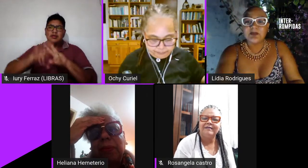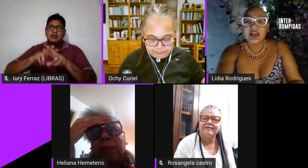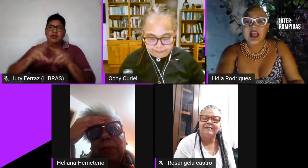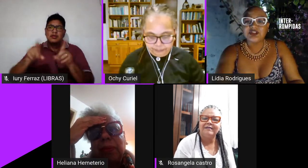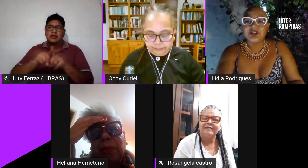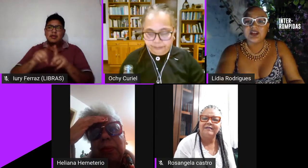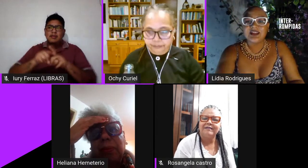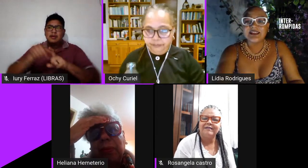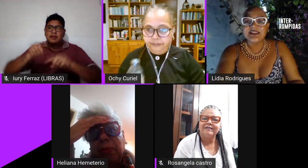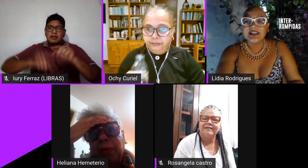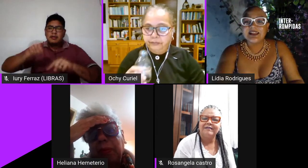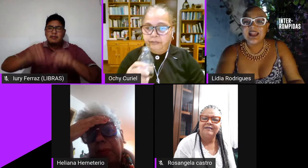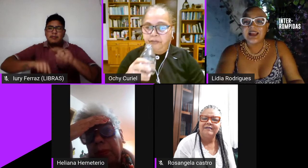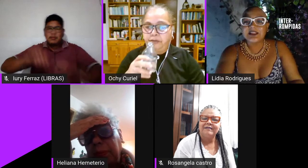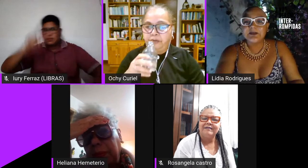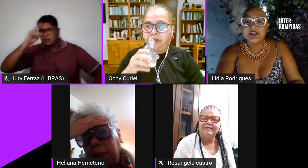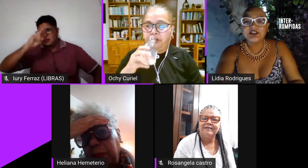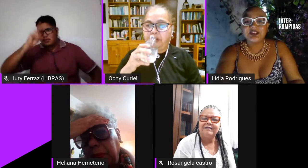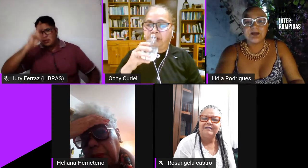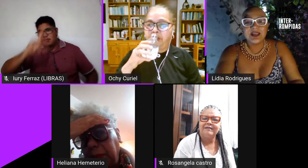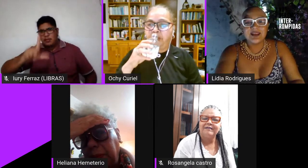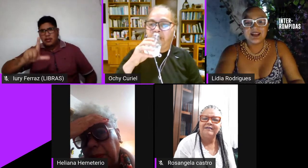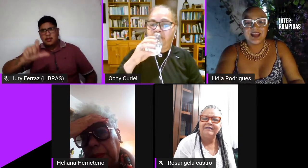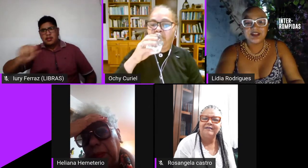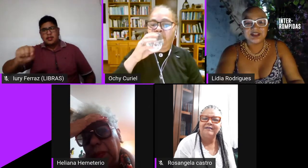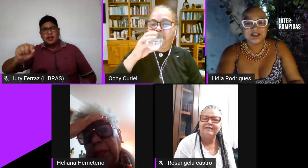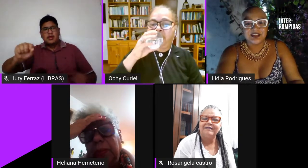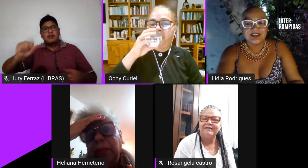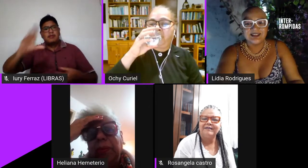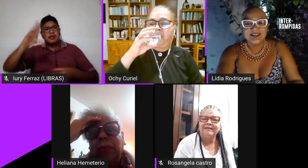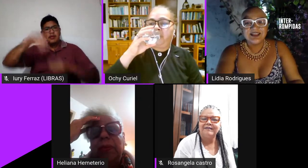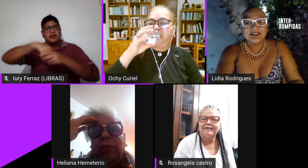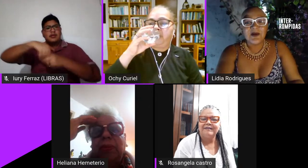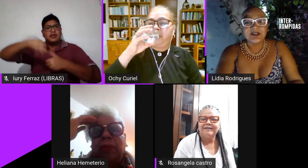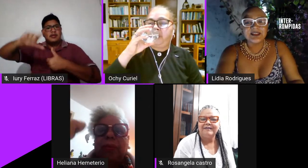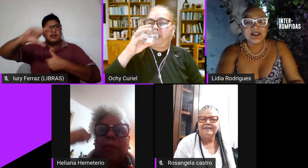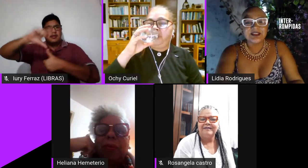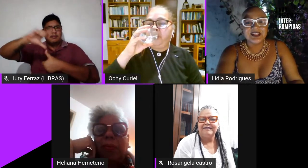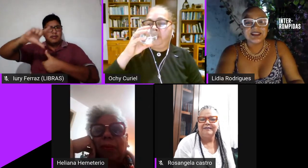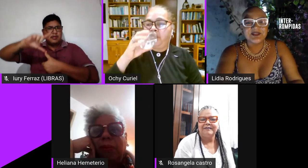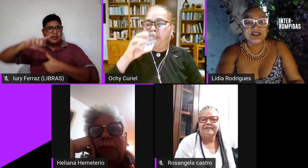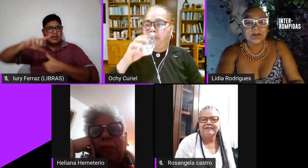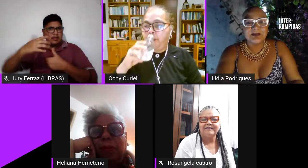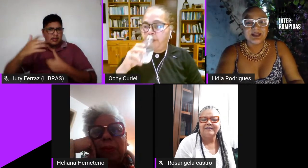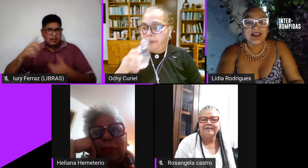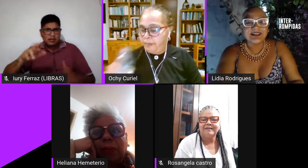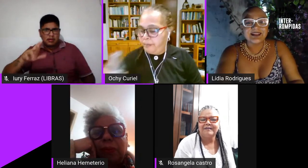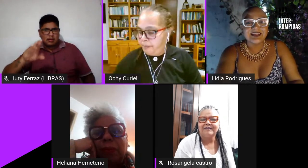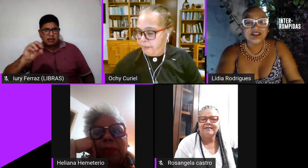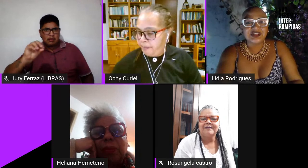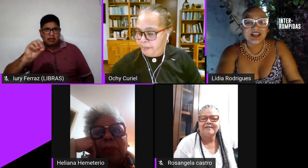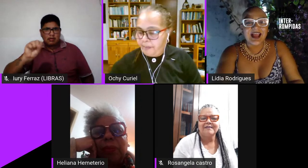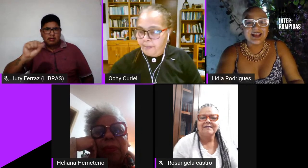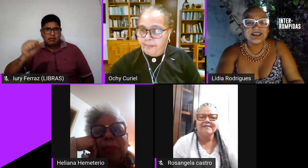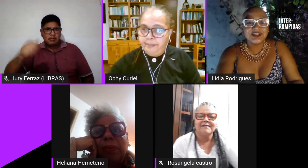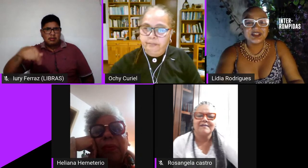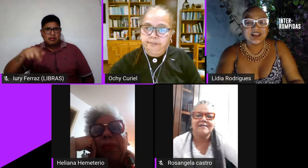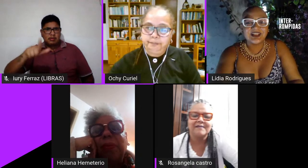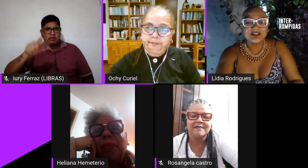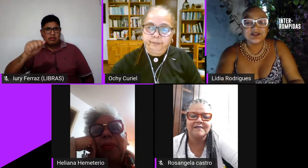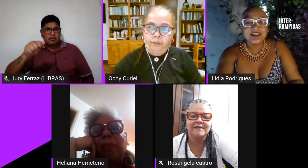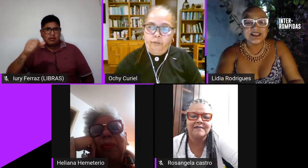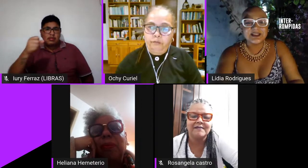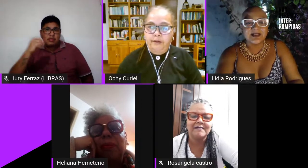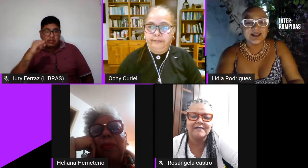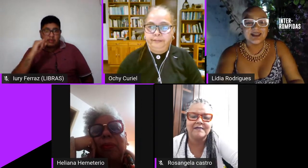materiales sobre la historia de las las mujeres en América Latina entonces Rosangela si pudiera indicar